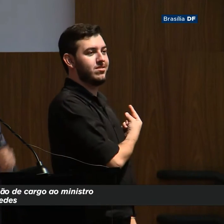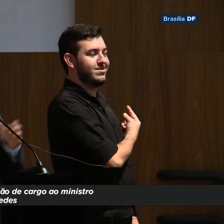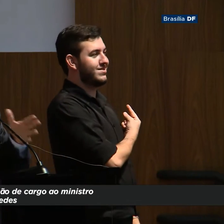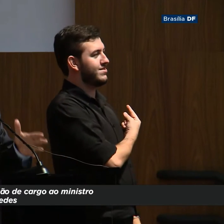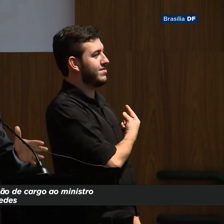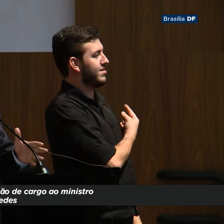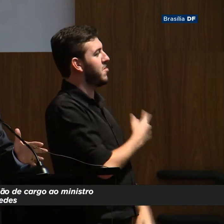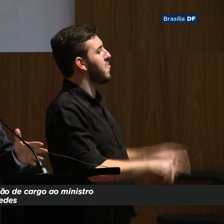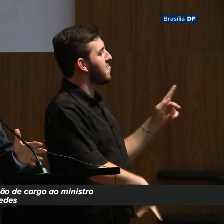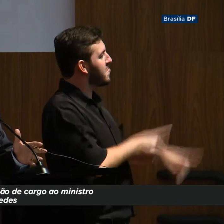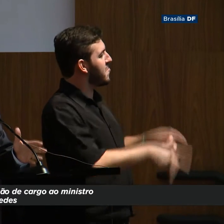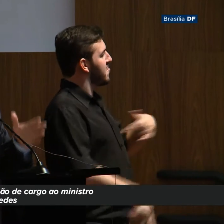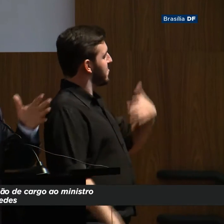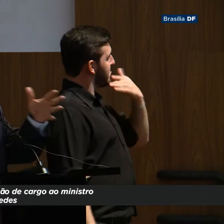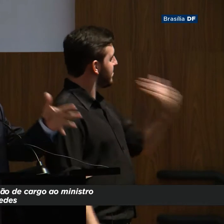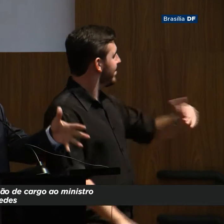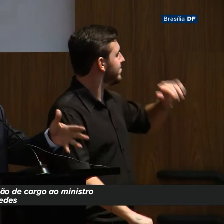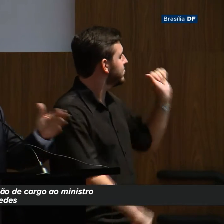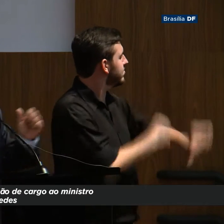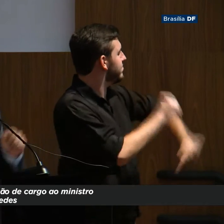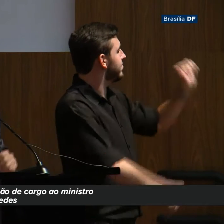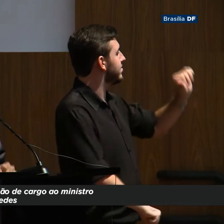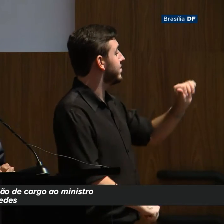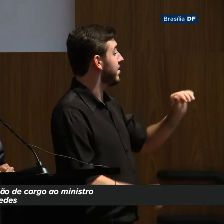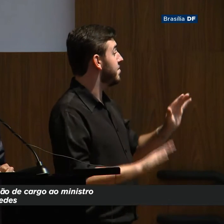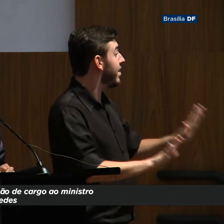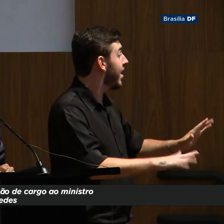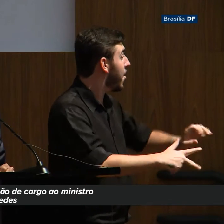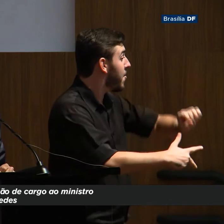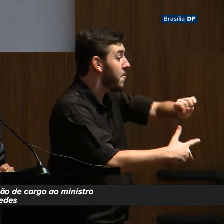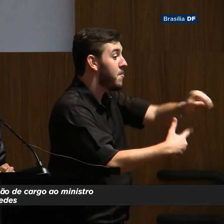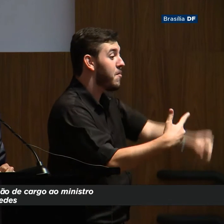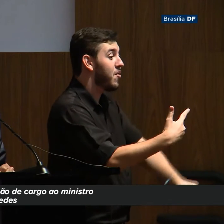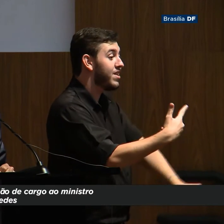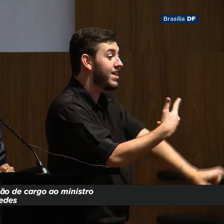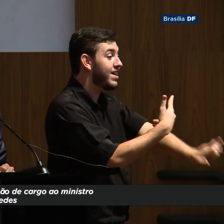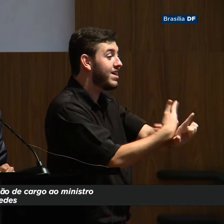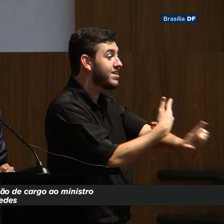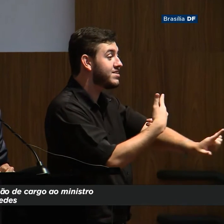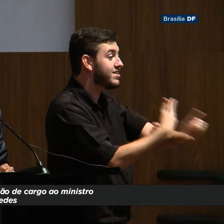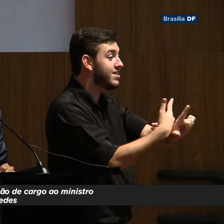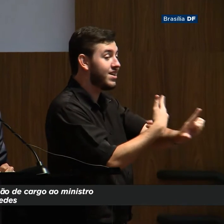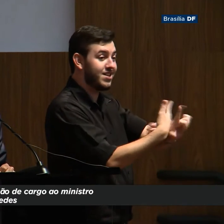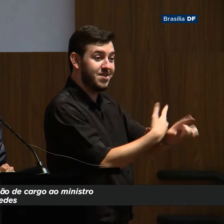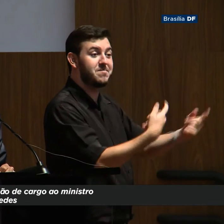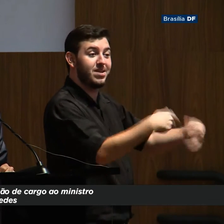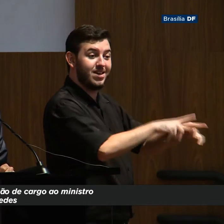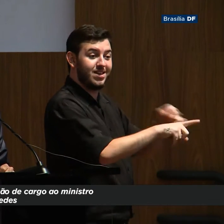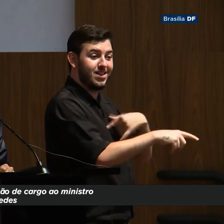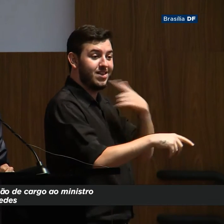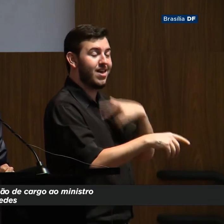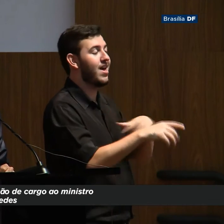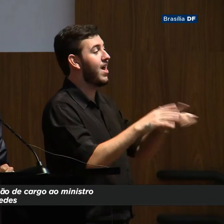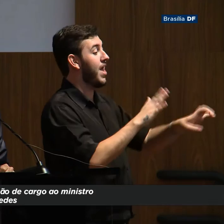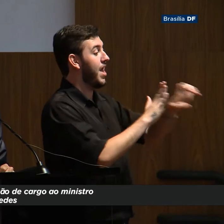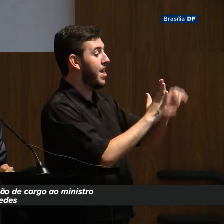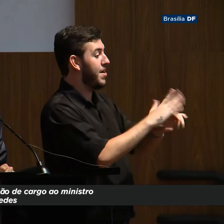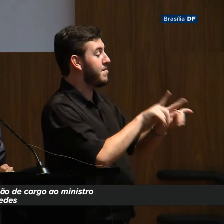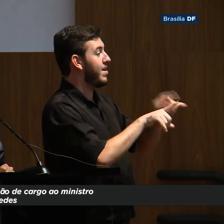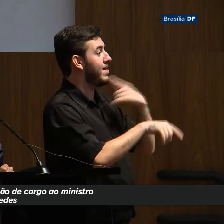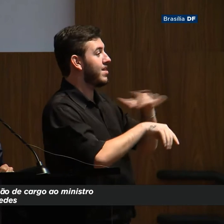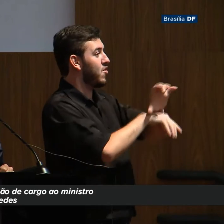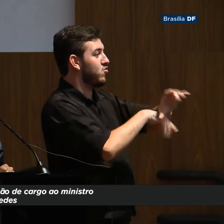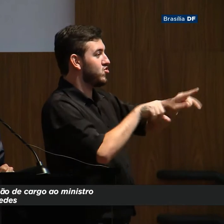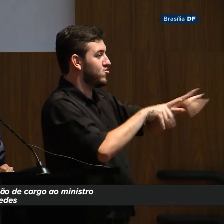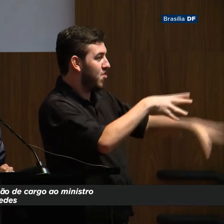o Legislativo que tem que aprovar uma emenda constitucional, o Judiciário que